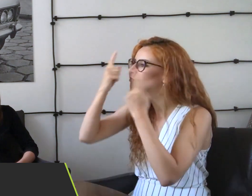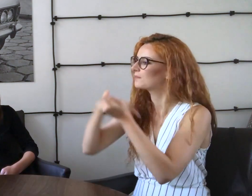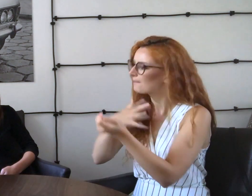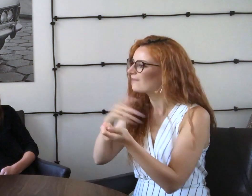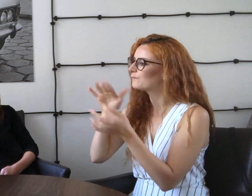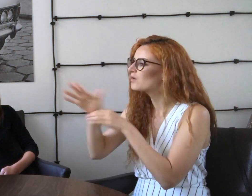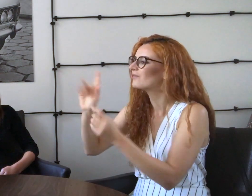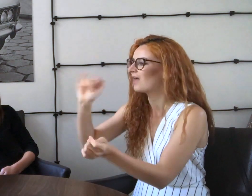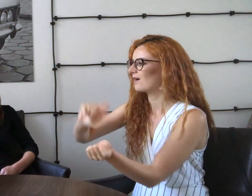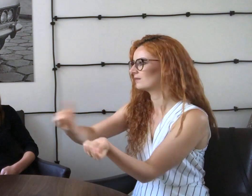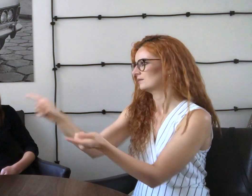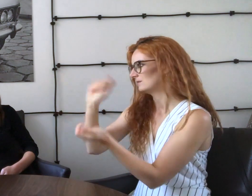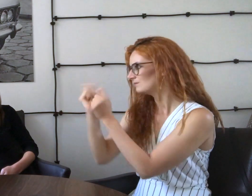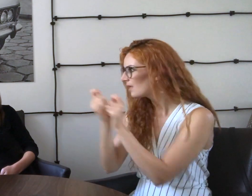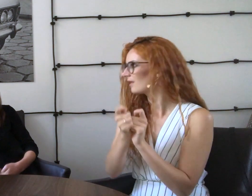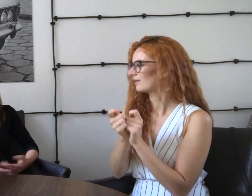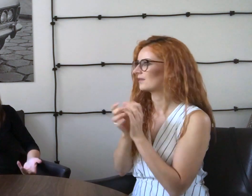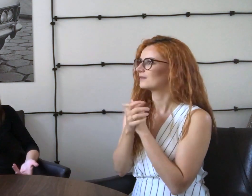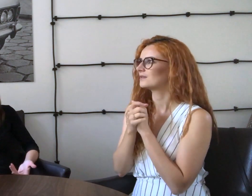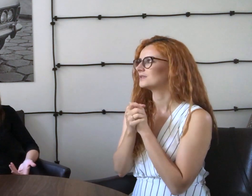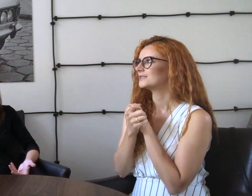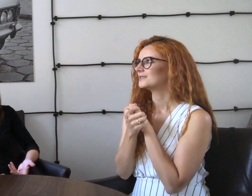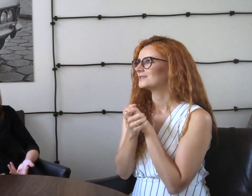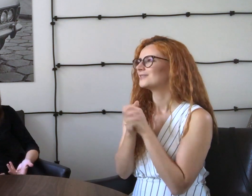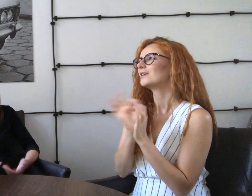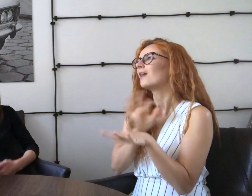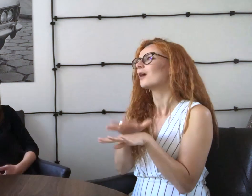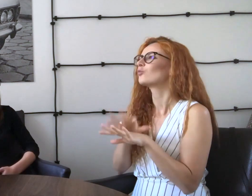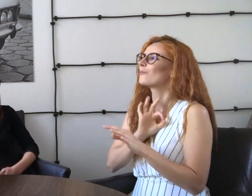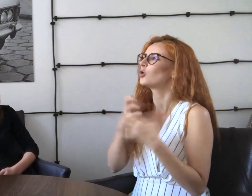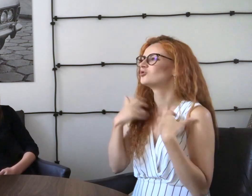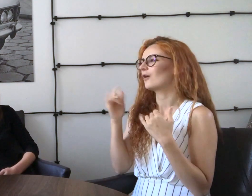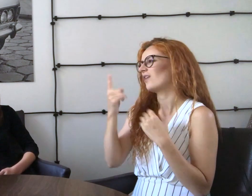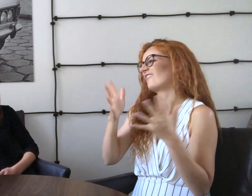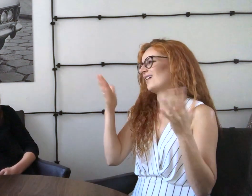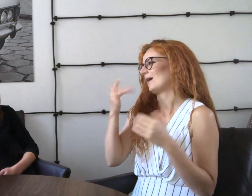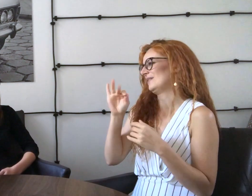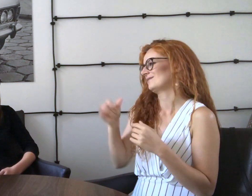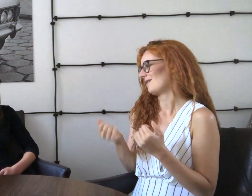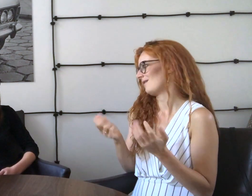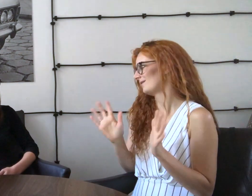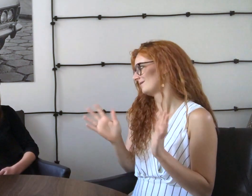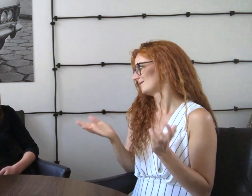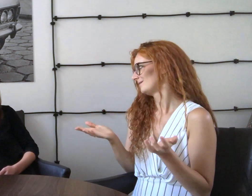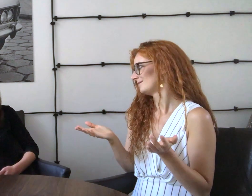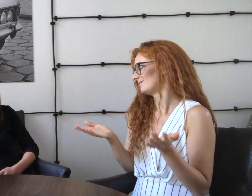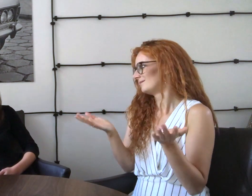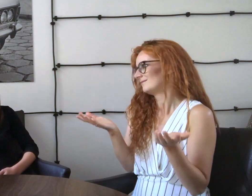mogą zmienić swoje myślenie w przyszłości. Traktuję moje życie jako wielką misję.